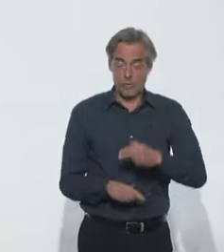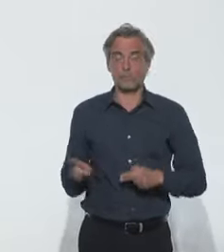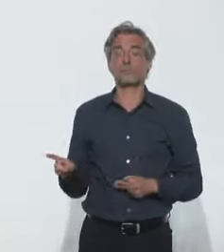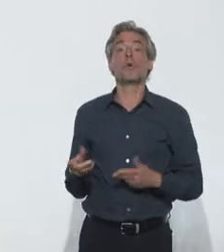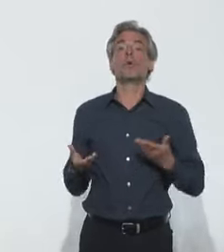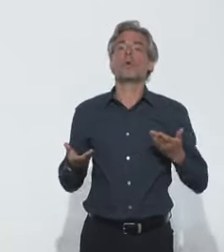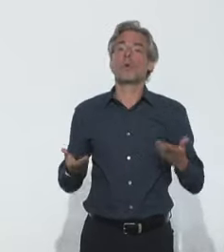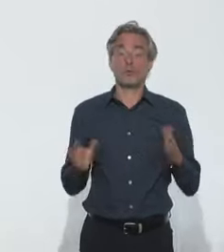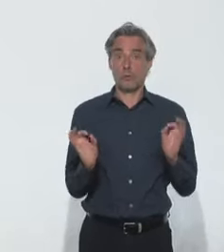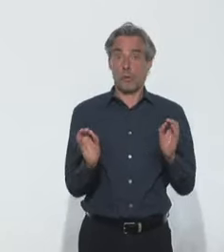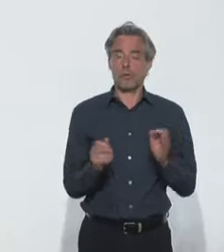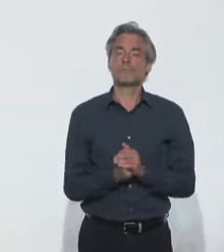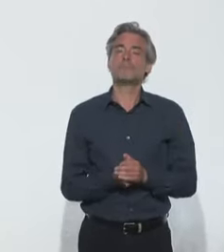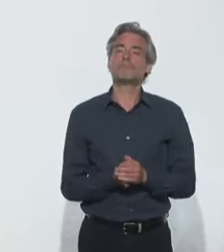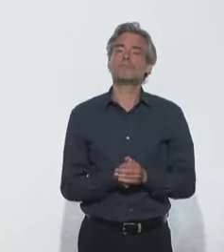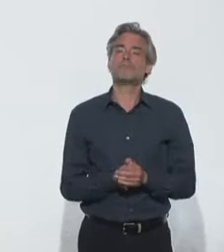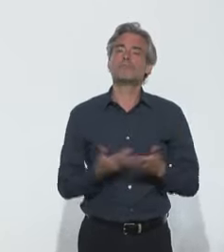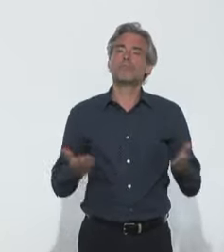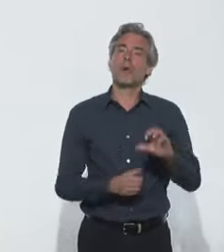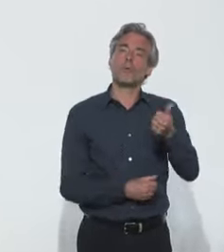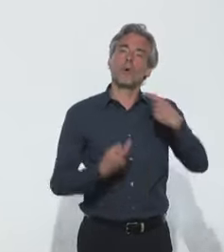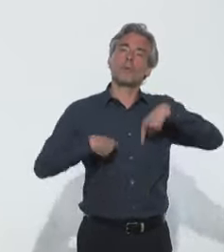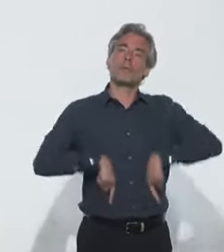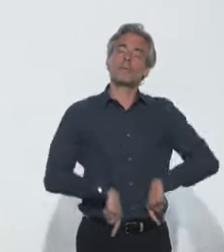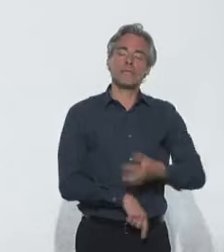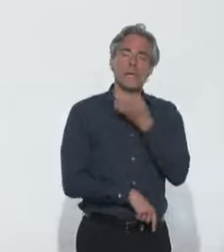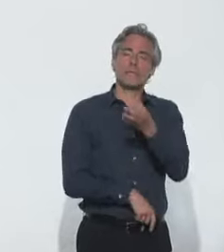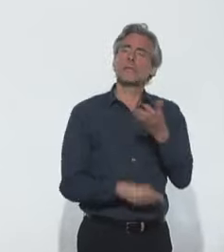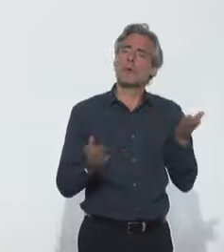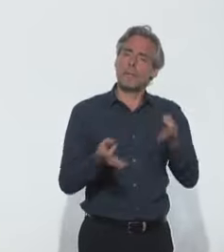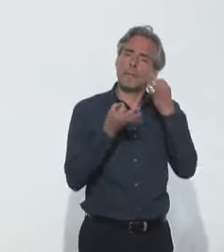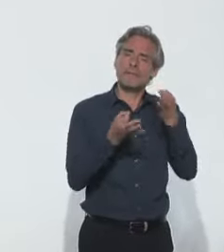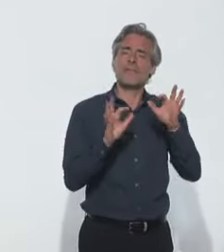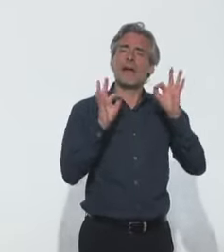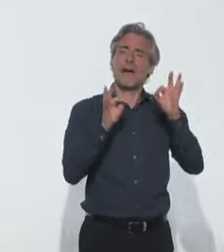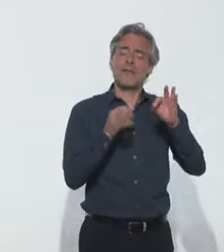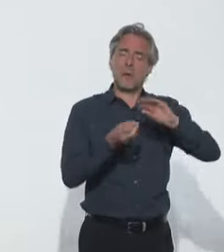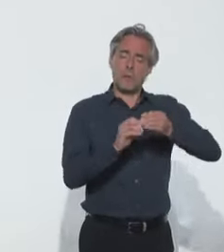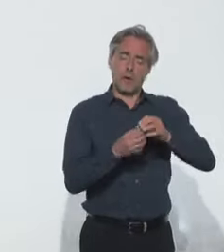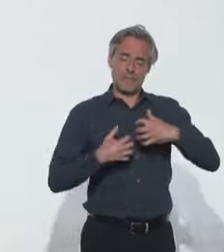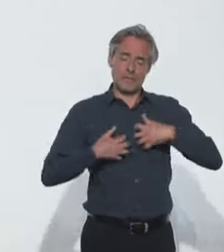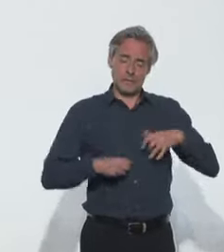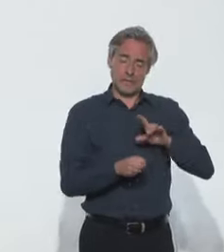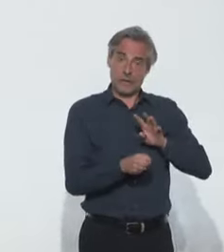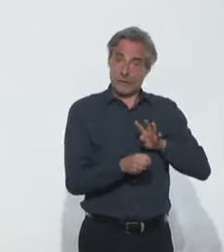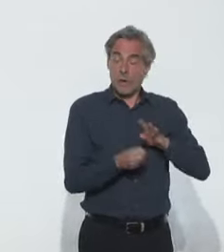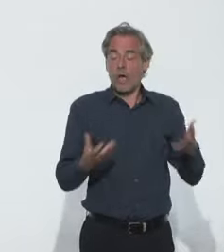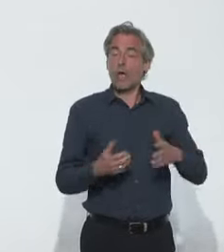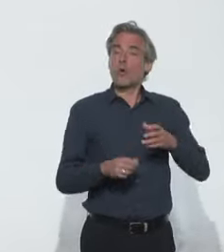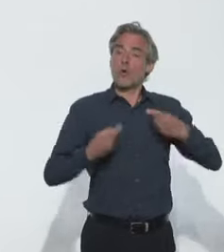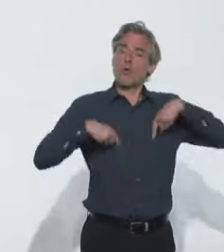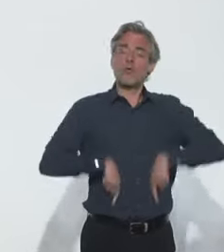'est pas aujourd'hui le cas. Vous savez que le Premier ministre a parlé des questions scientifiques et le gouvernement s'est engagé